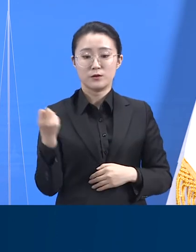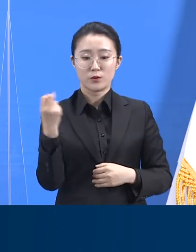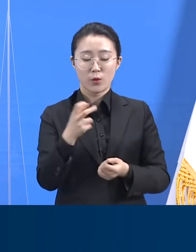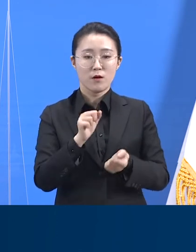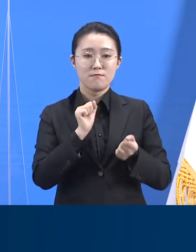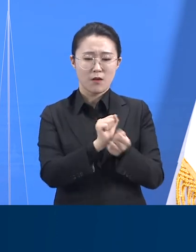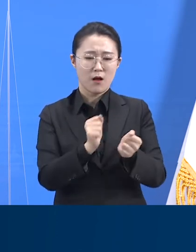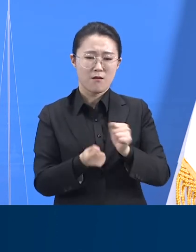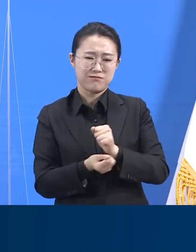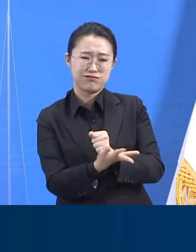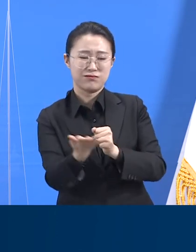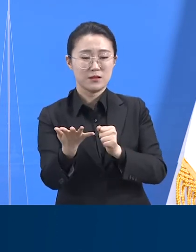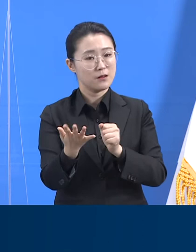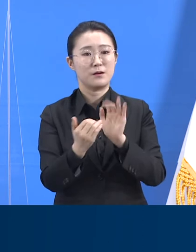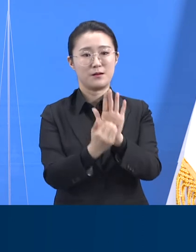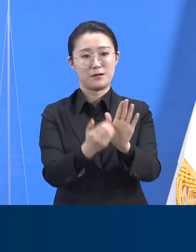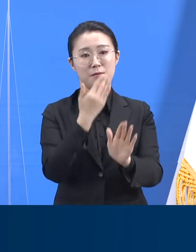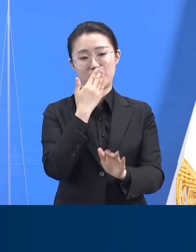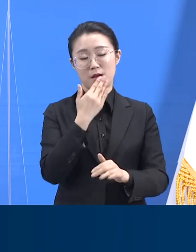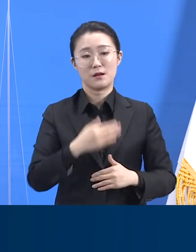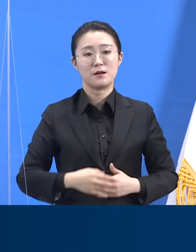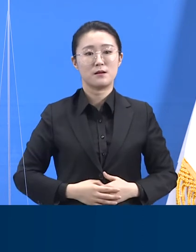기대할 수 있기 때문입니다.